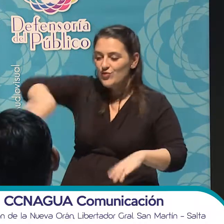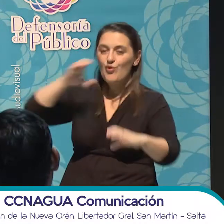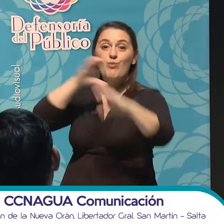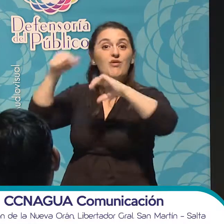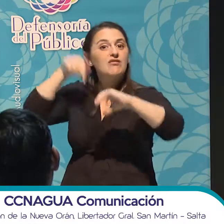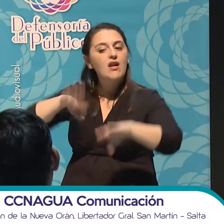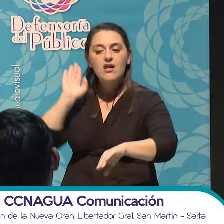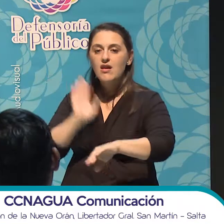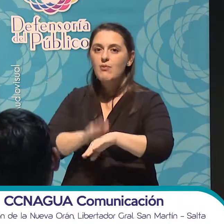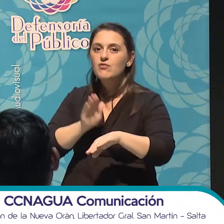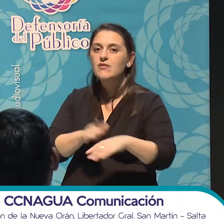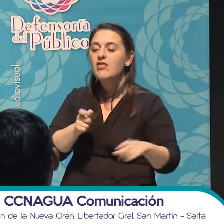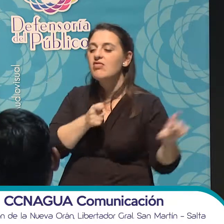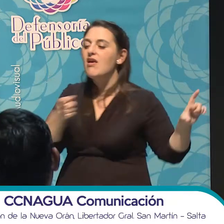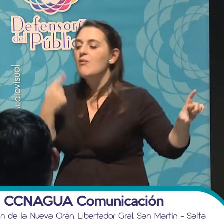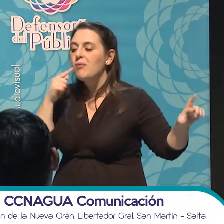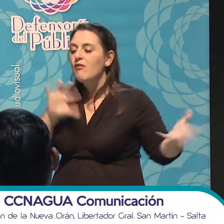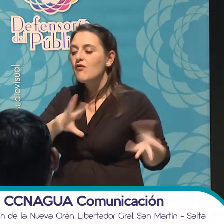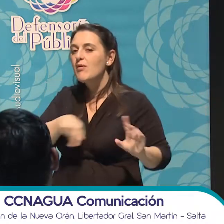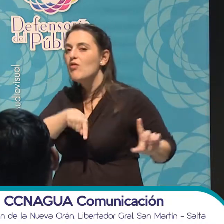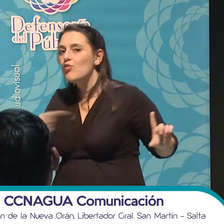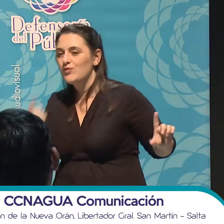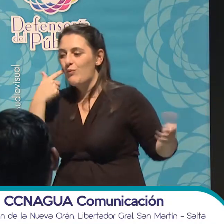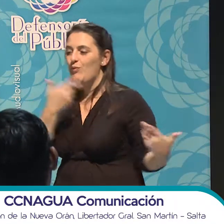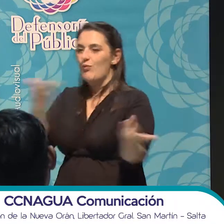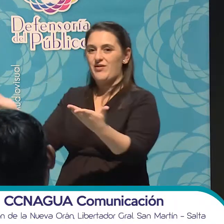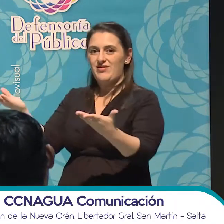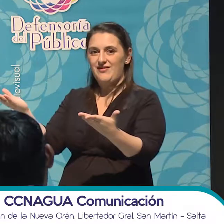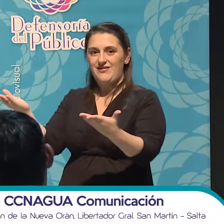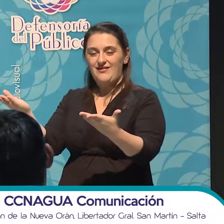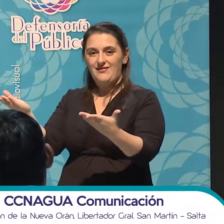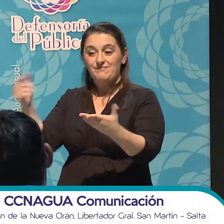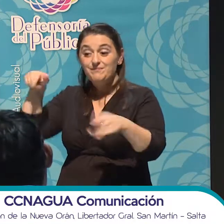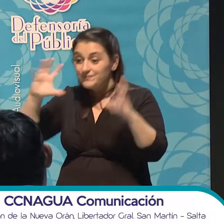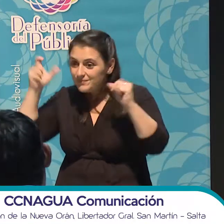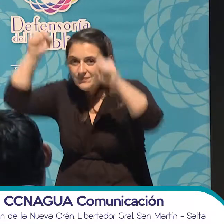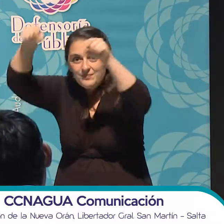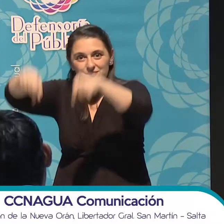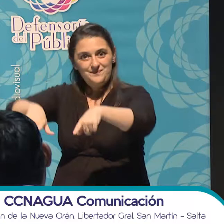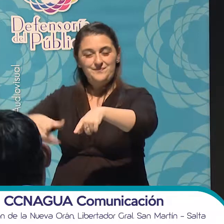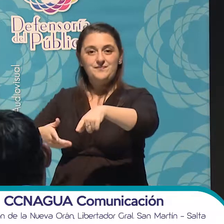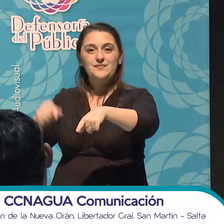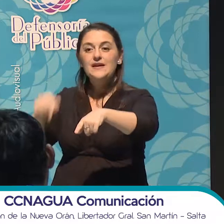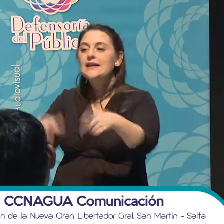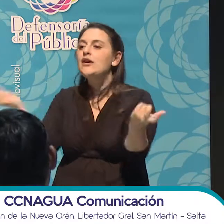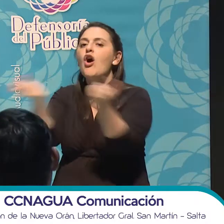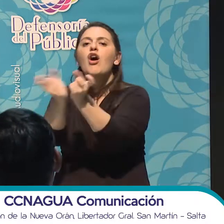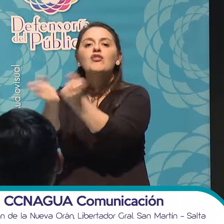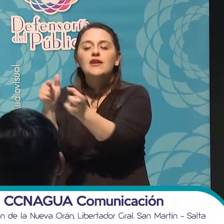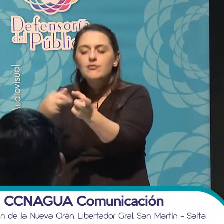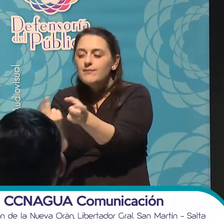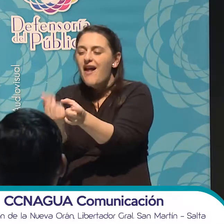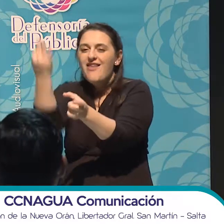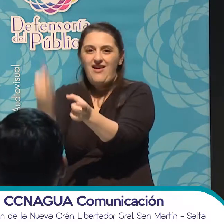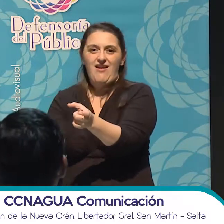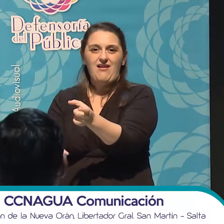ofrecer alternativas desde nuestros medios, contenidos que realmente tengan sentido,